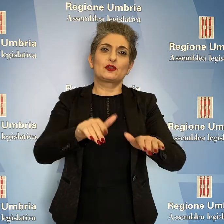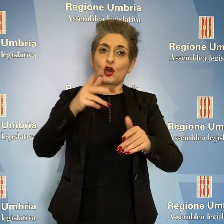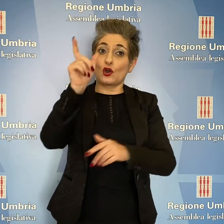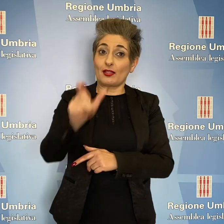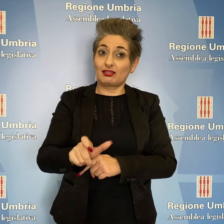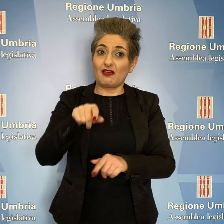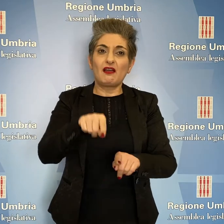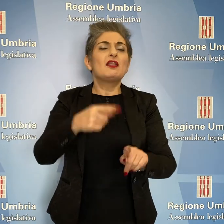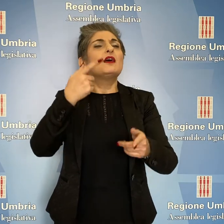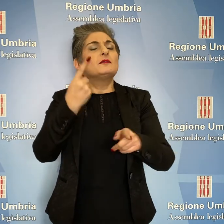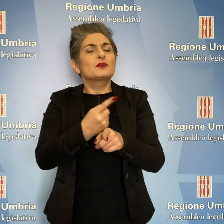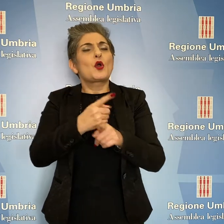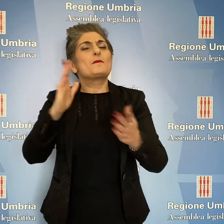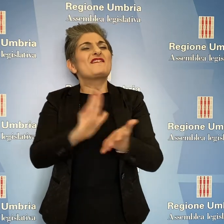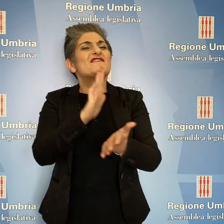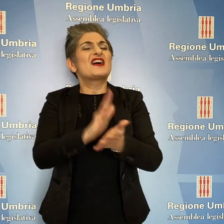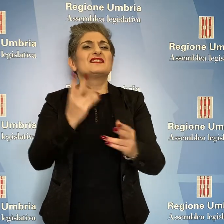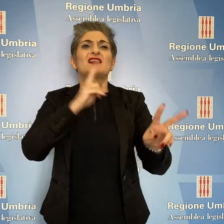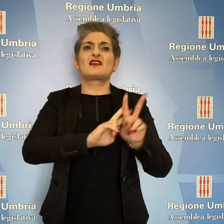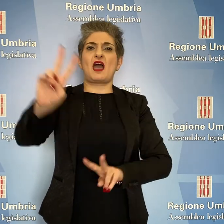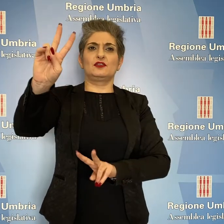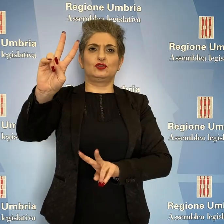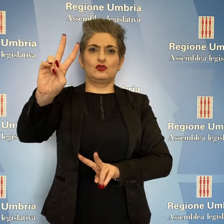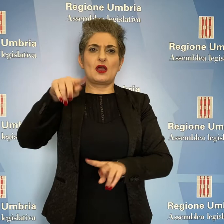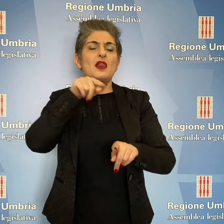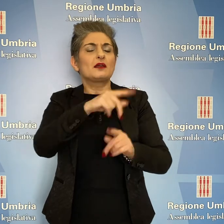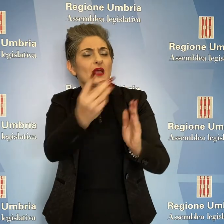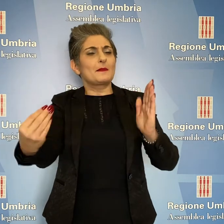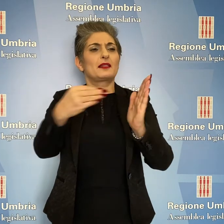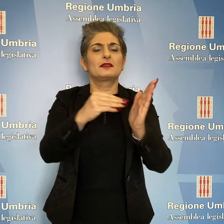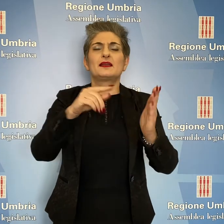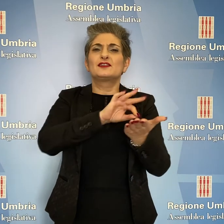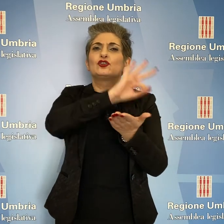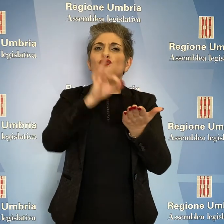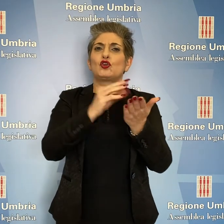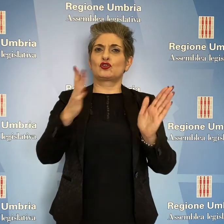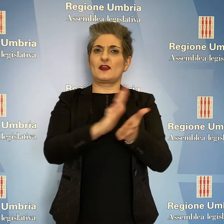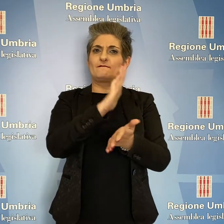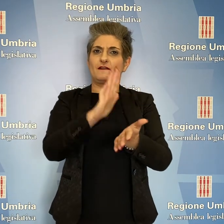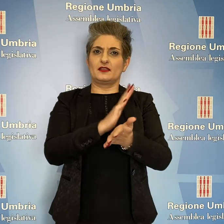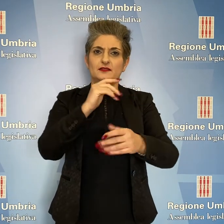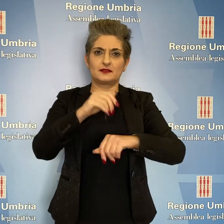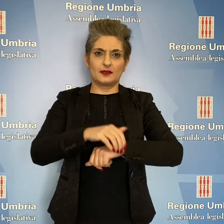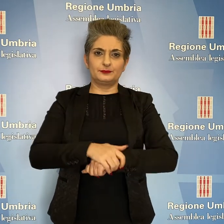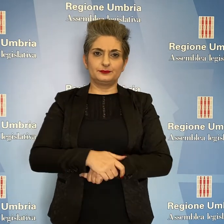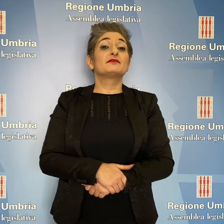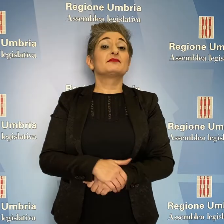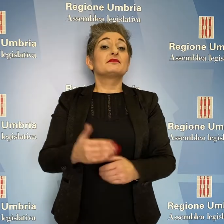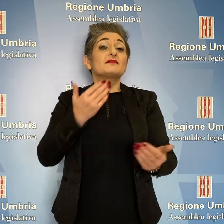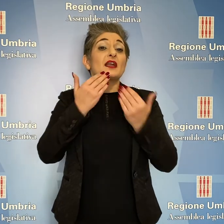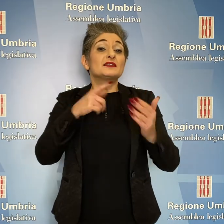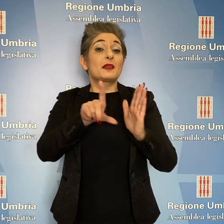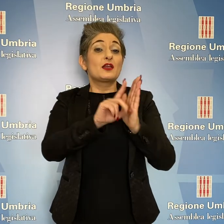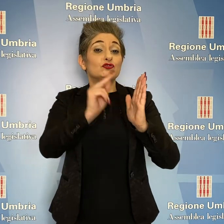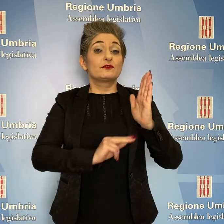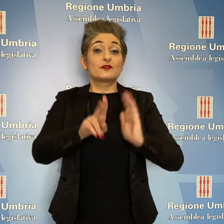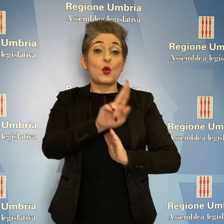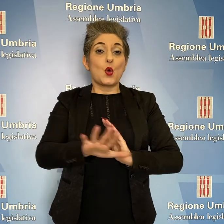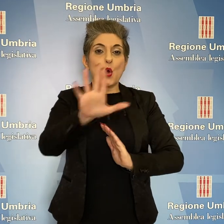festività nazionale pertanto da inserire nel calendario tra i giorni festivi. L'Assemblea legislativa dell'Umbria,